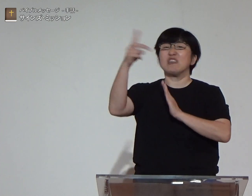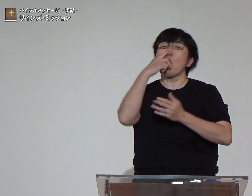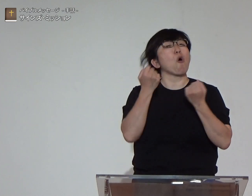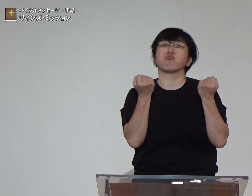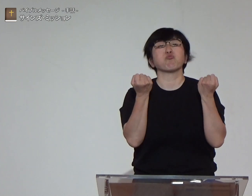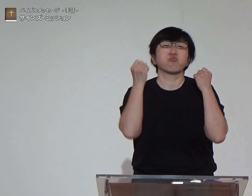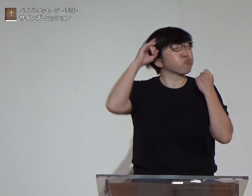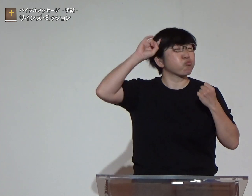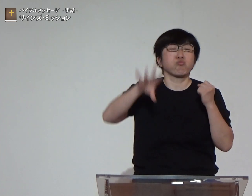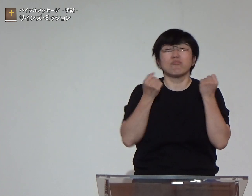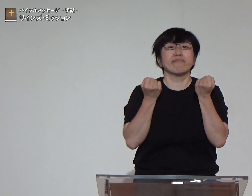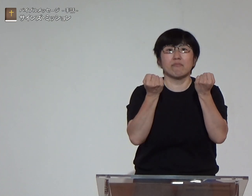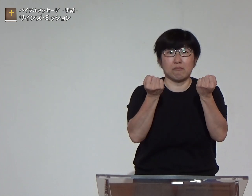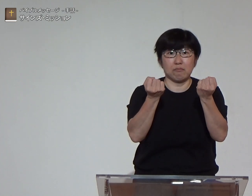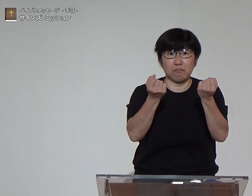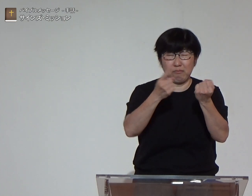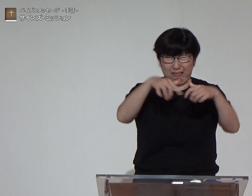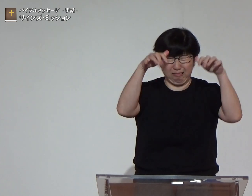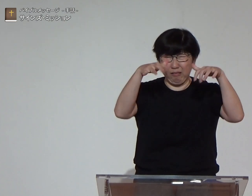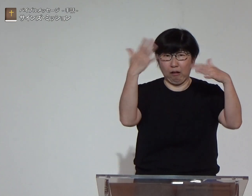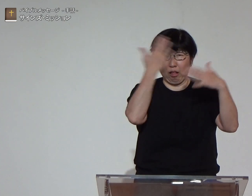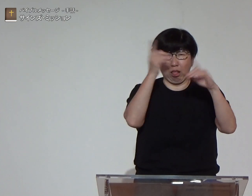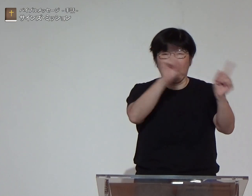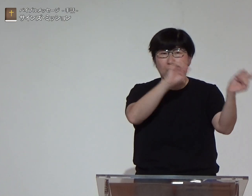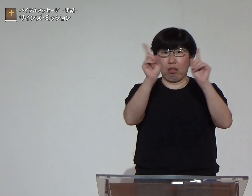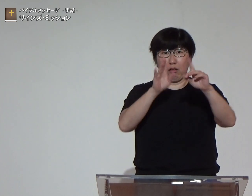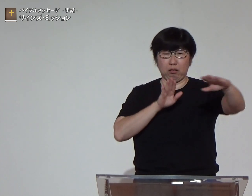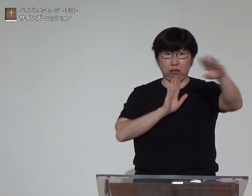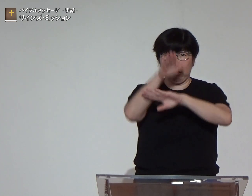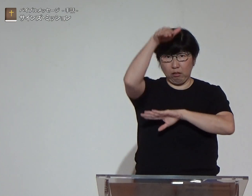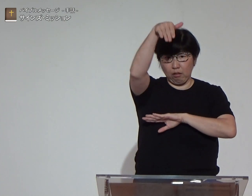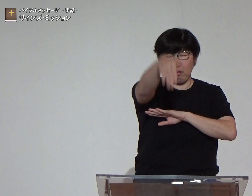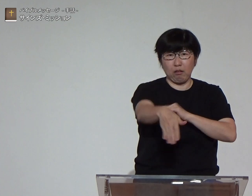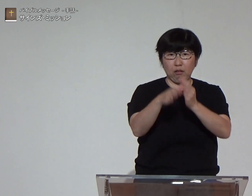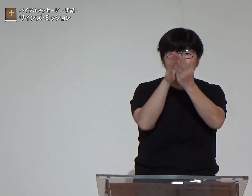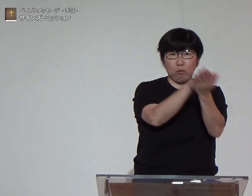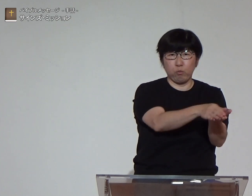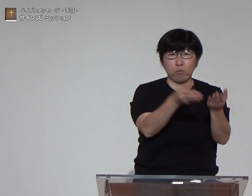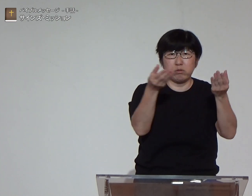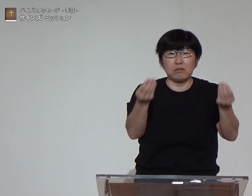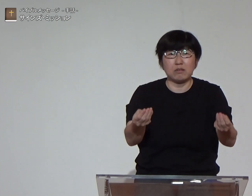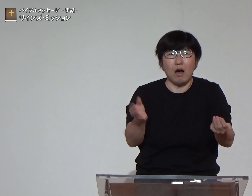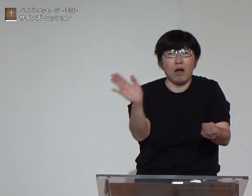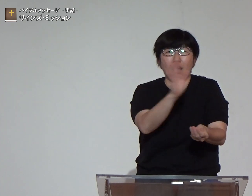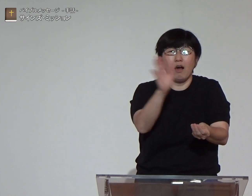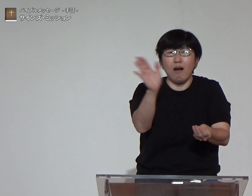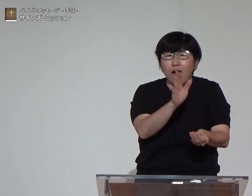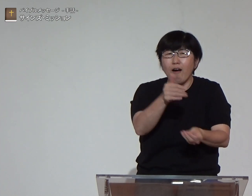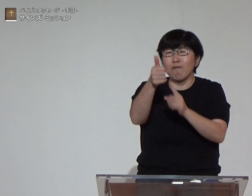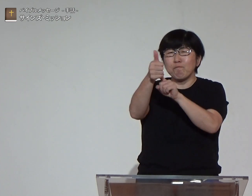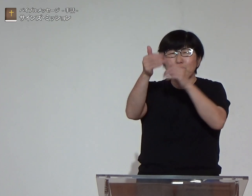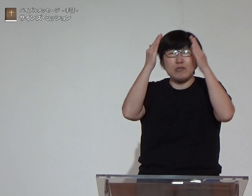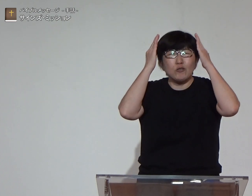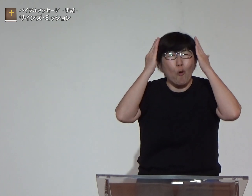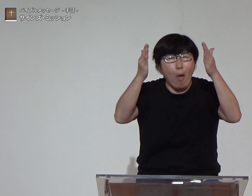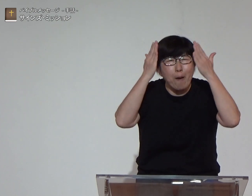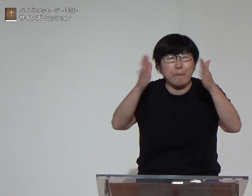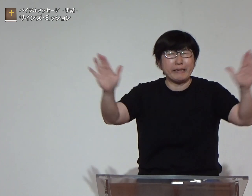もし彼が忠告してくれなかったらもし彼を無視して進んでいたら激しい雨とワイパーで前が見えないまま崖に落ちて